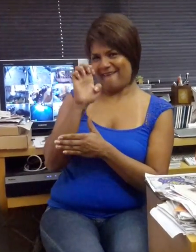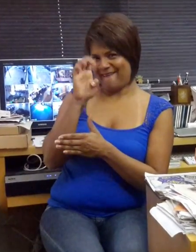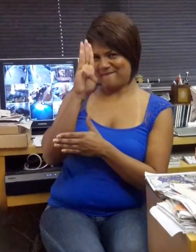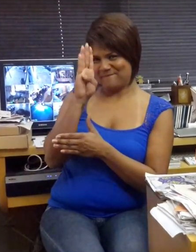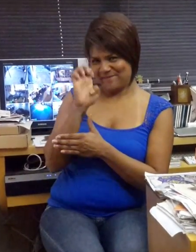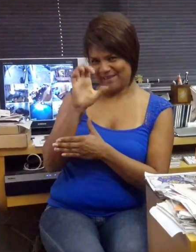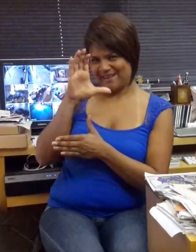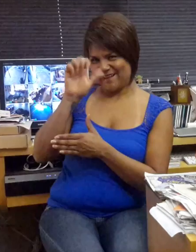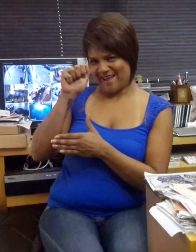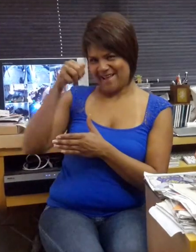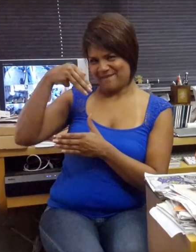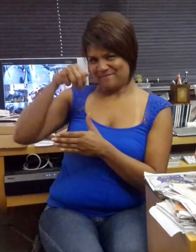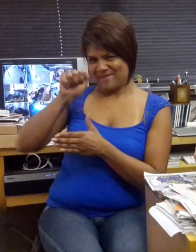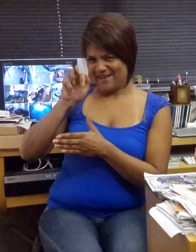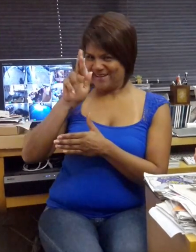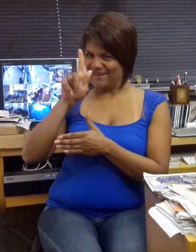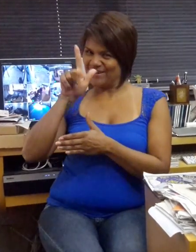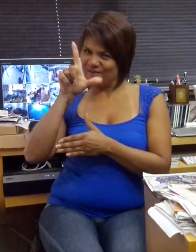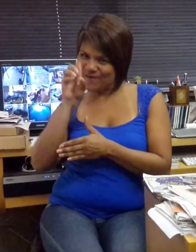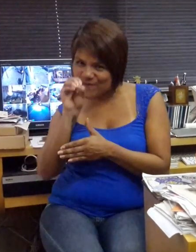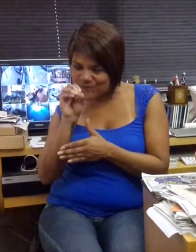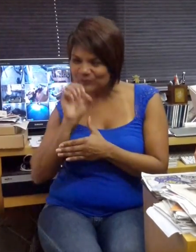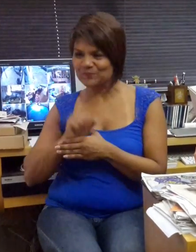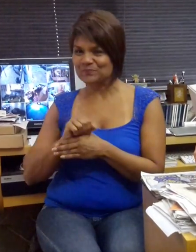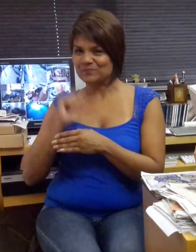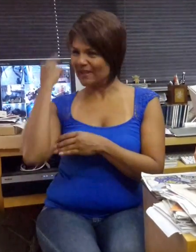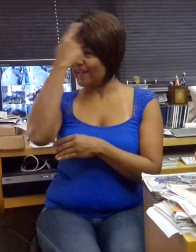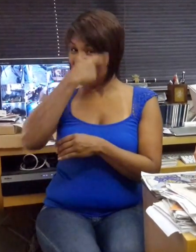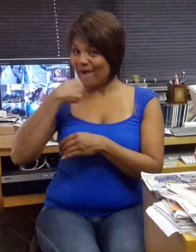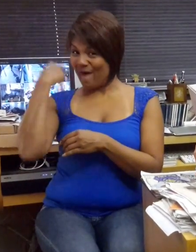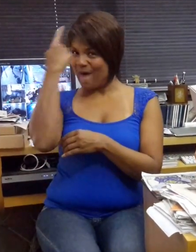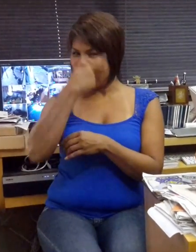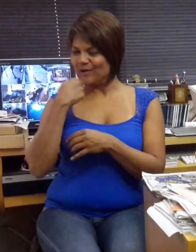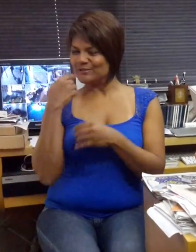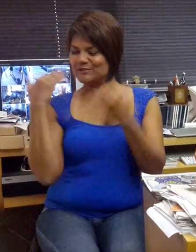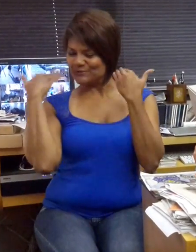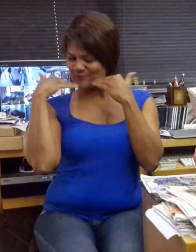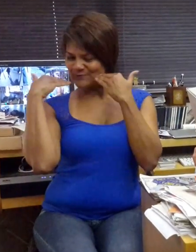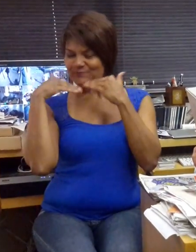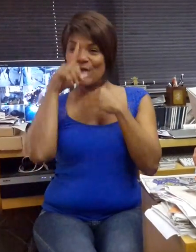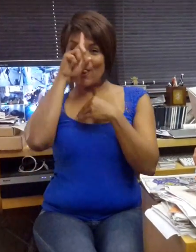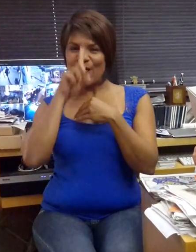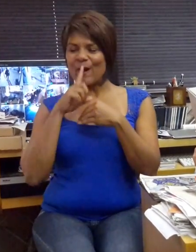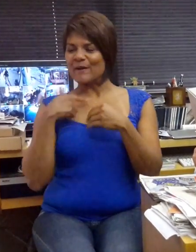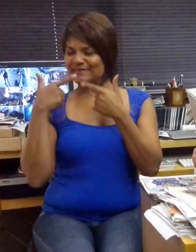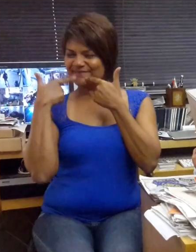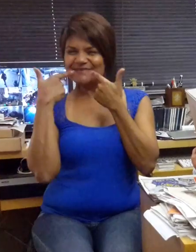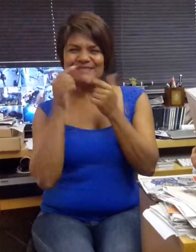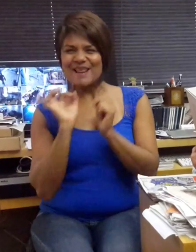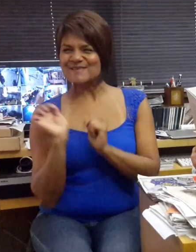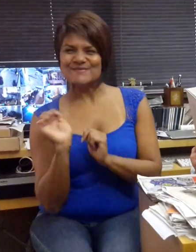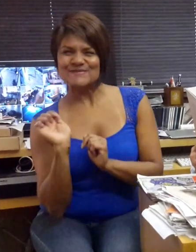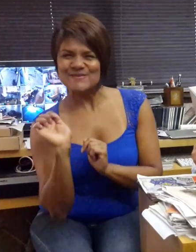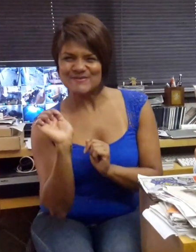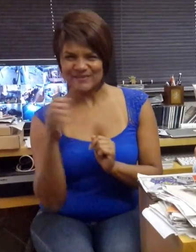rosto que reúne os sinais que interpretamos como bondade e simpatia, ninguém jamais se